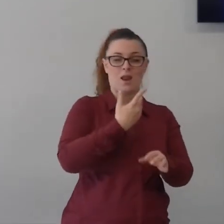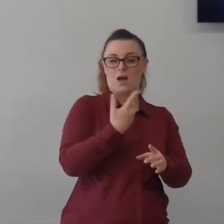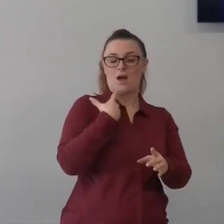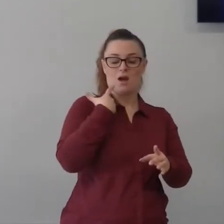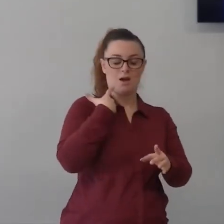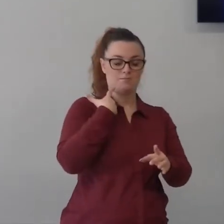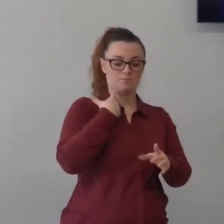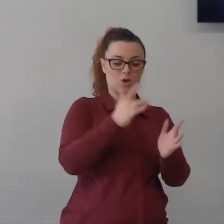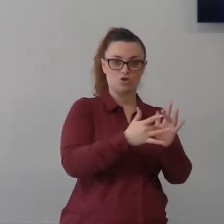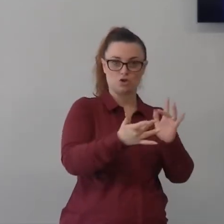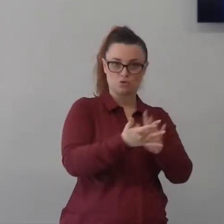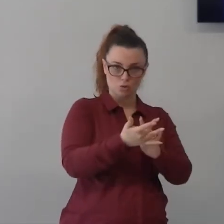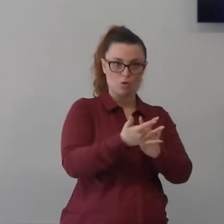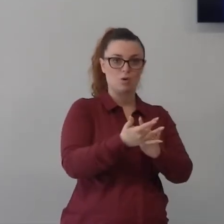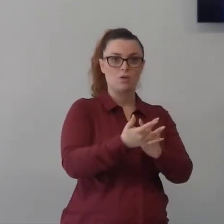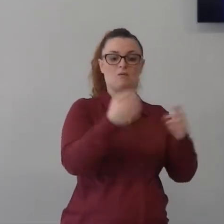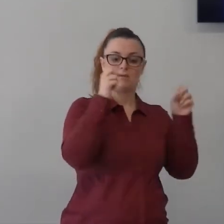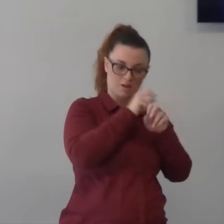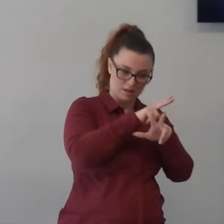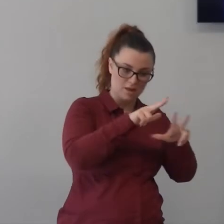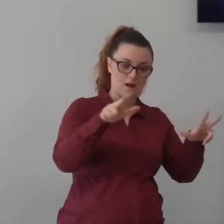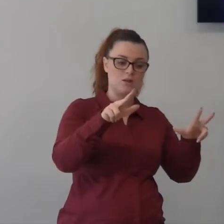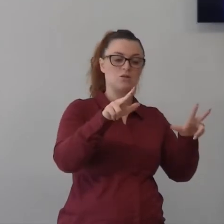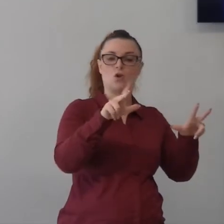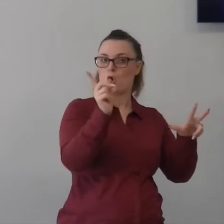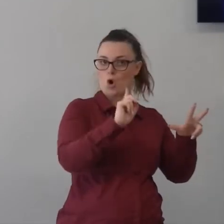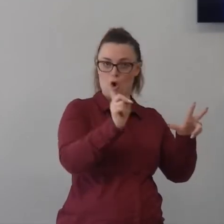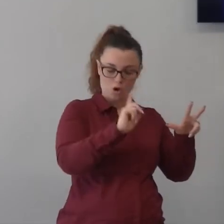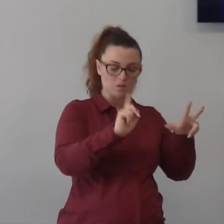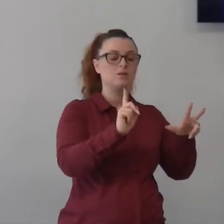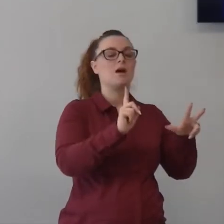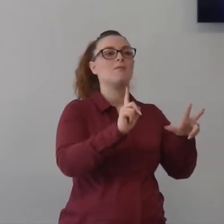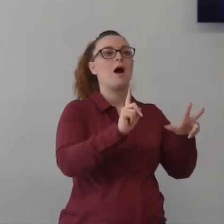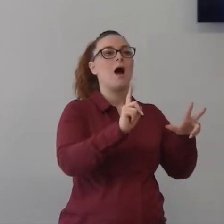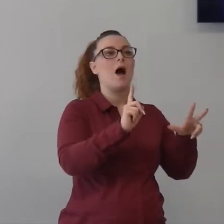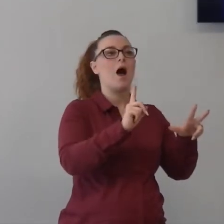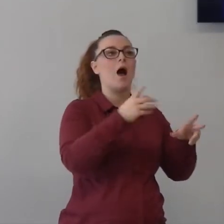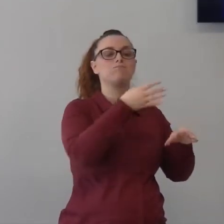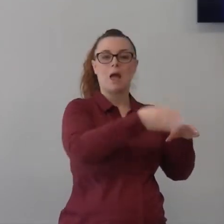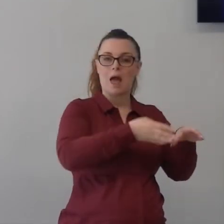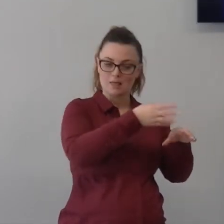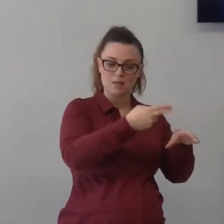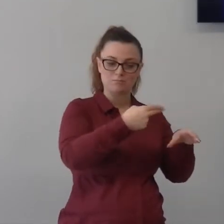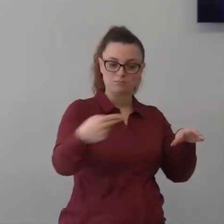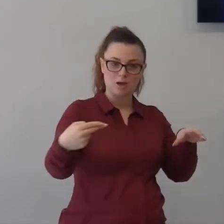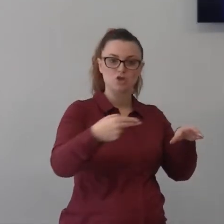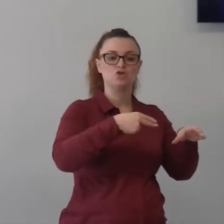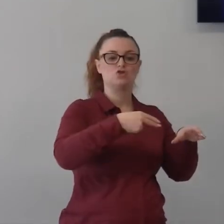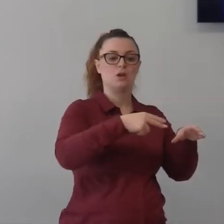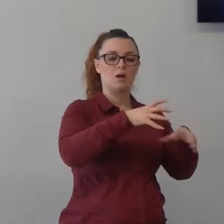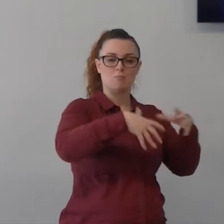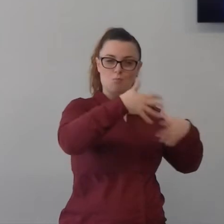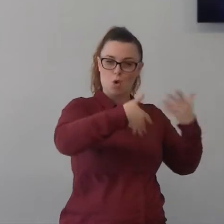non stava predicando infatti è andato via che cosa ci facevano al centro del lago di notte gli